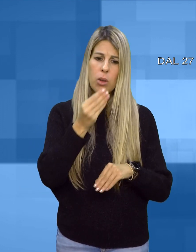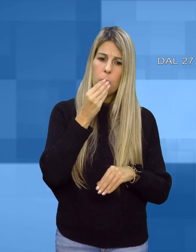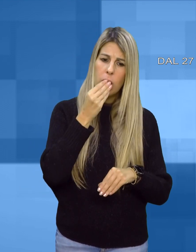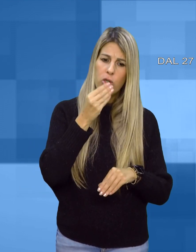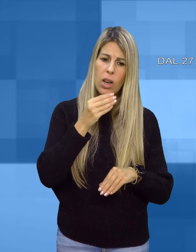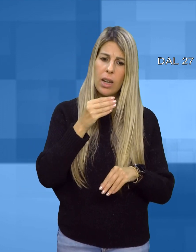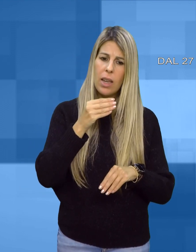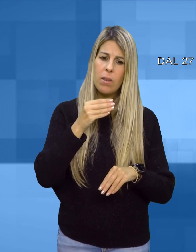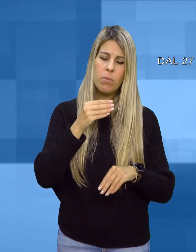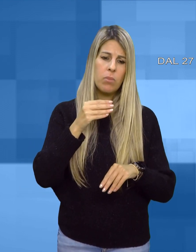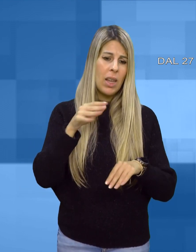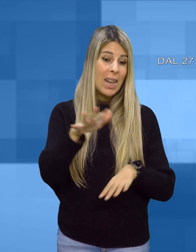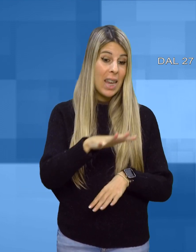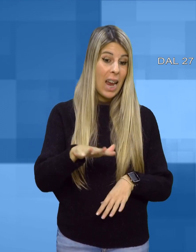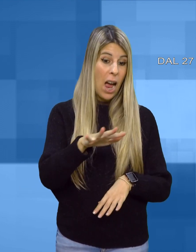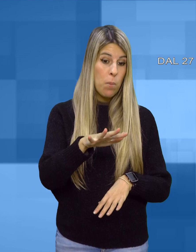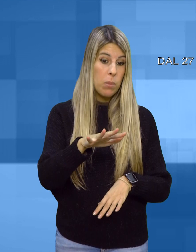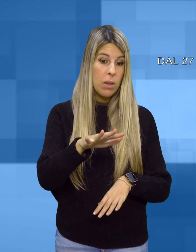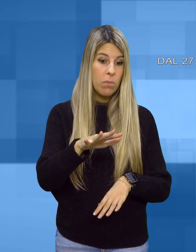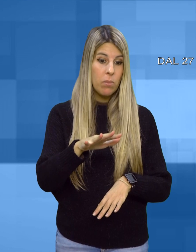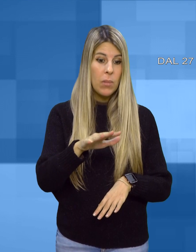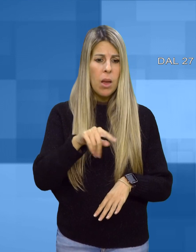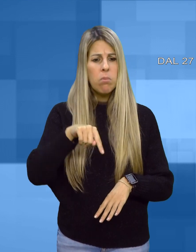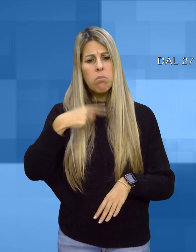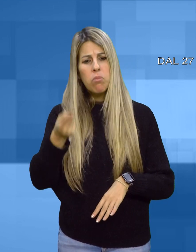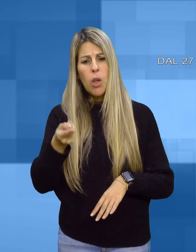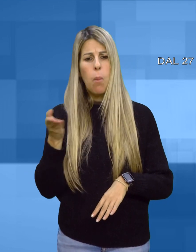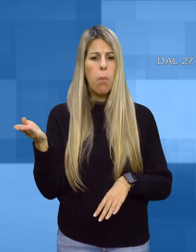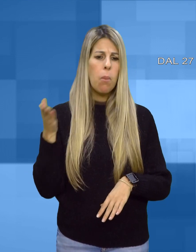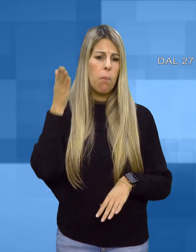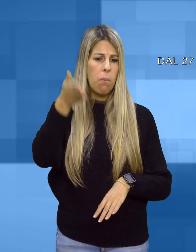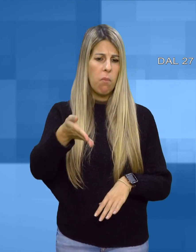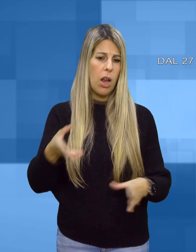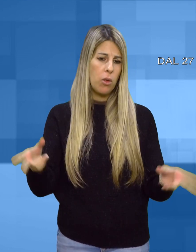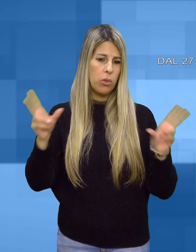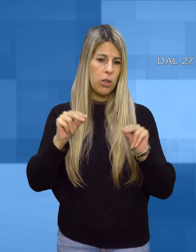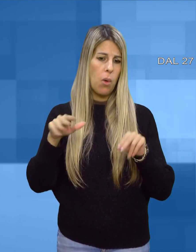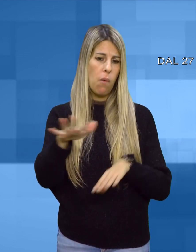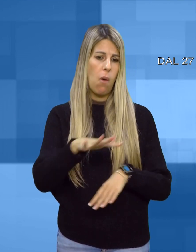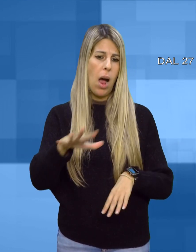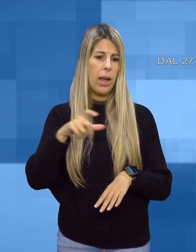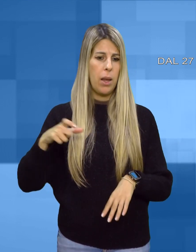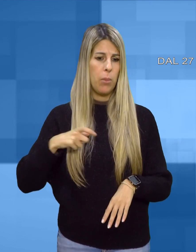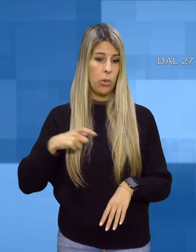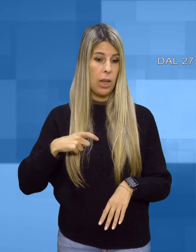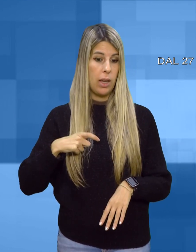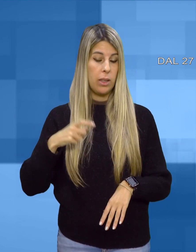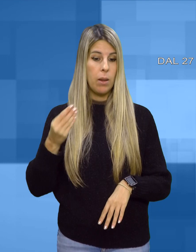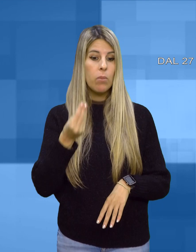Questi luoghi, con il passare degli anni, ospitano popolazioni di fauna selvatica sempre più in crescita e ormai